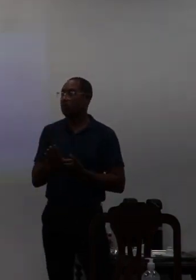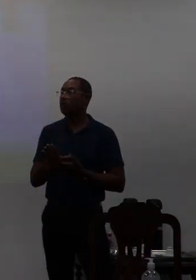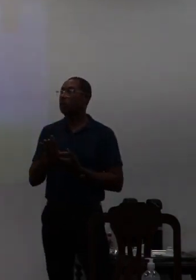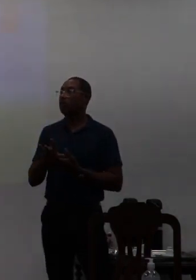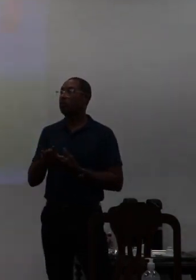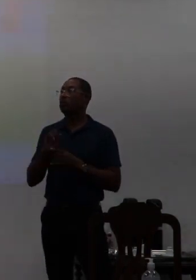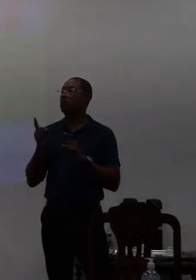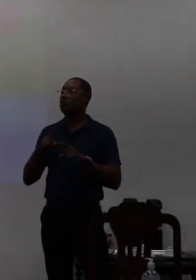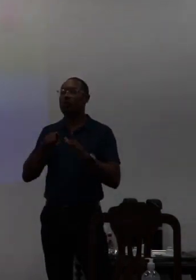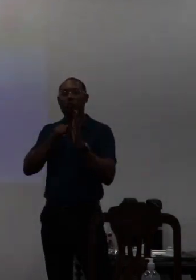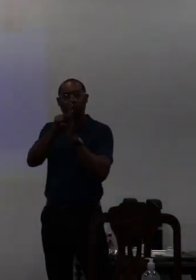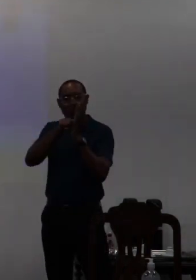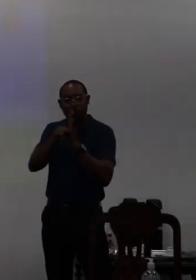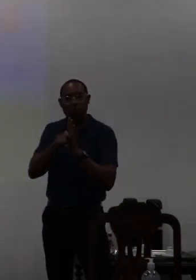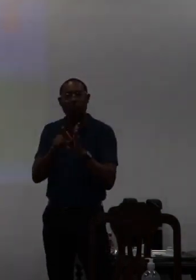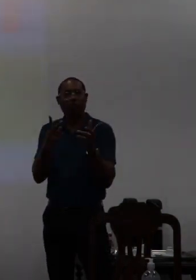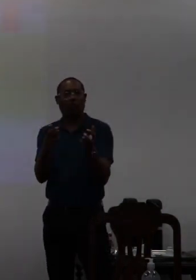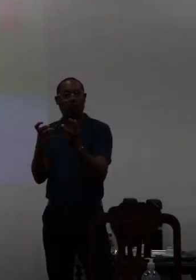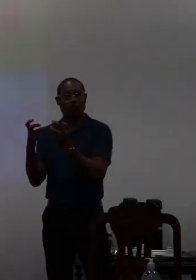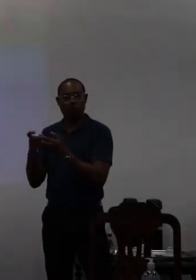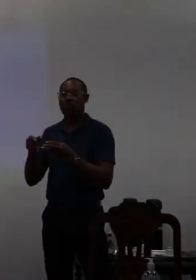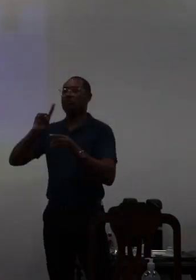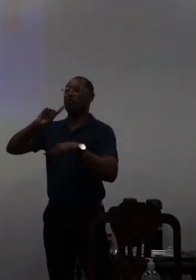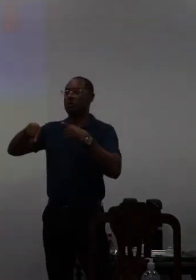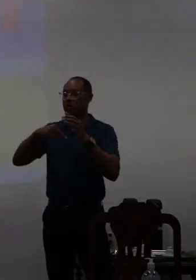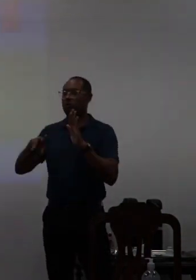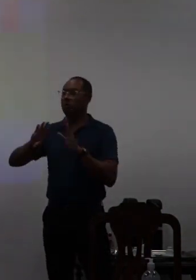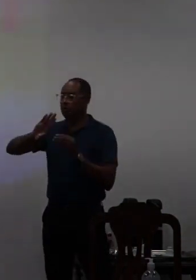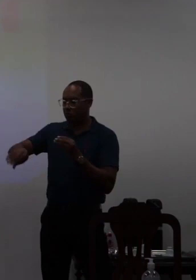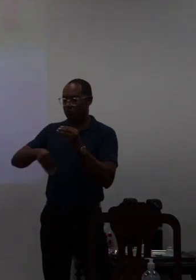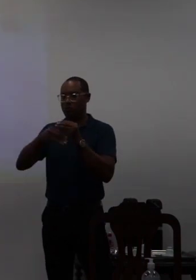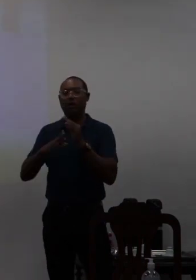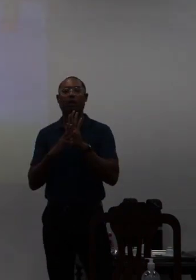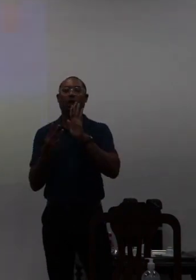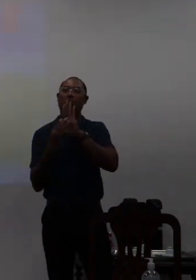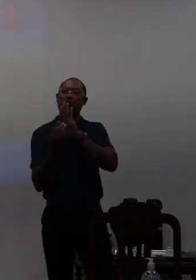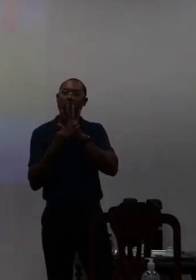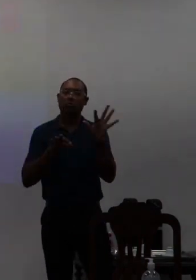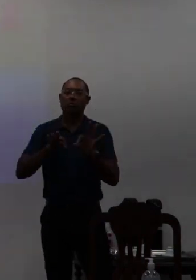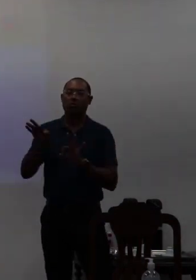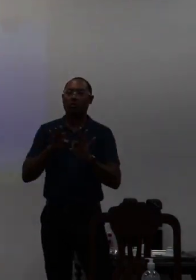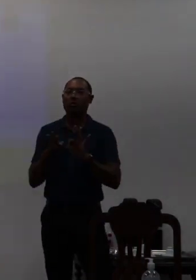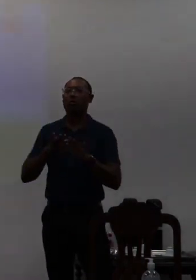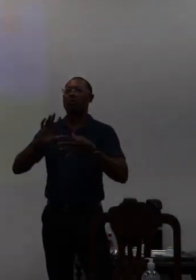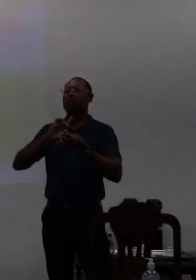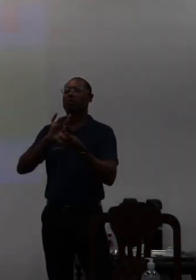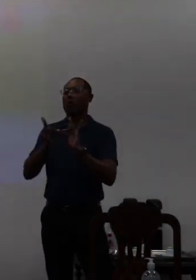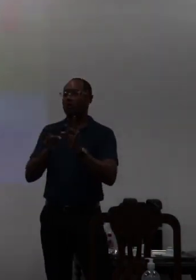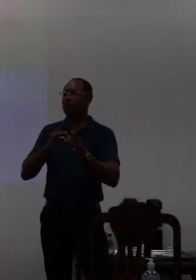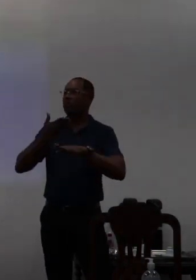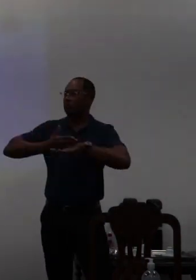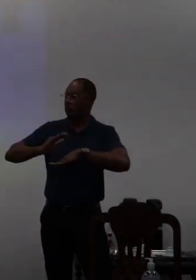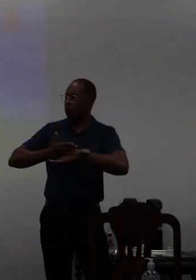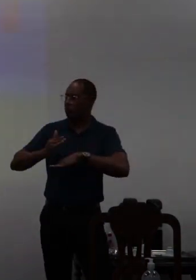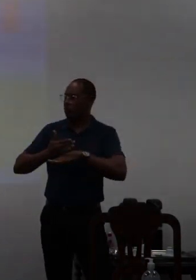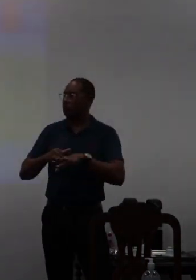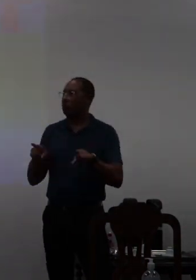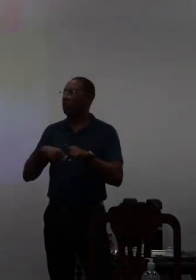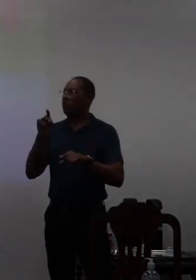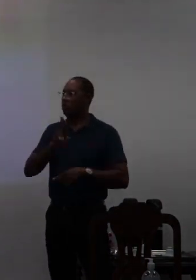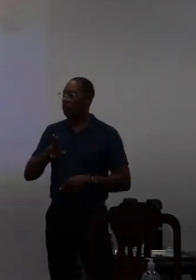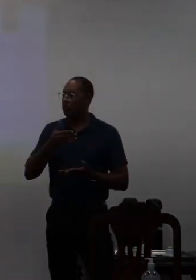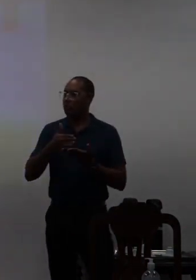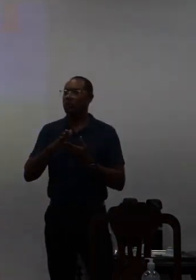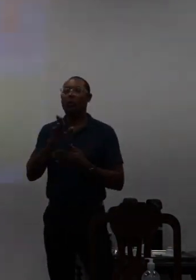sessão de diagnóstico e acrescentar na metodologia inicial a realização de uma oficina de treinamento para a